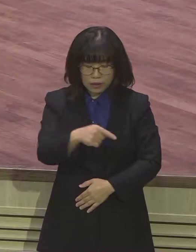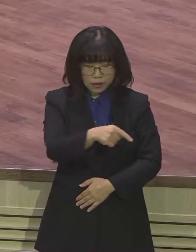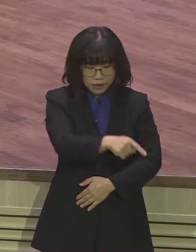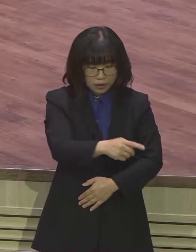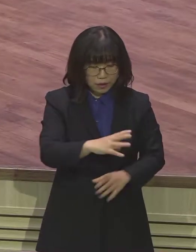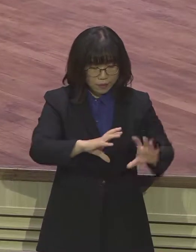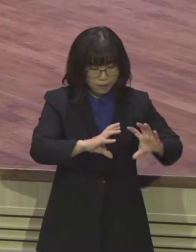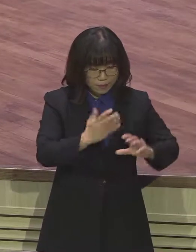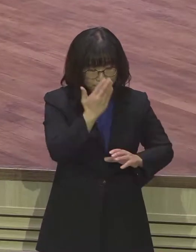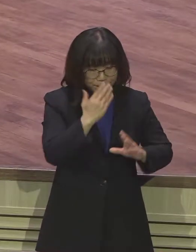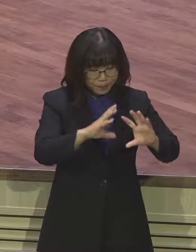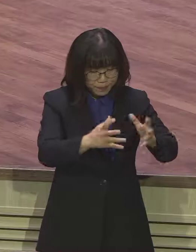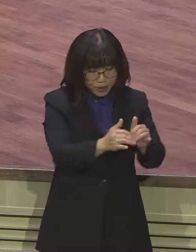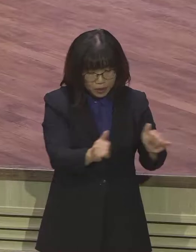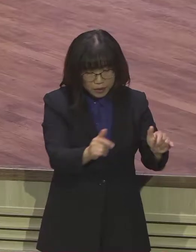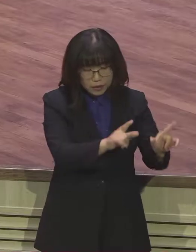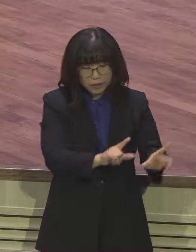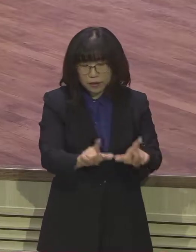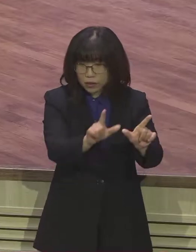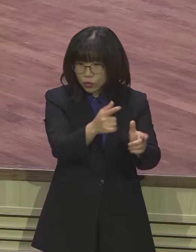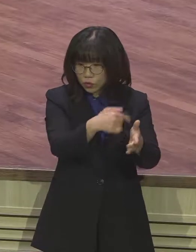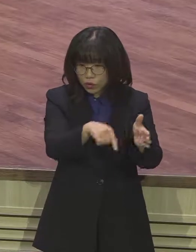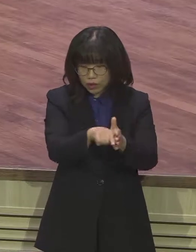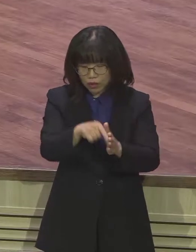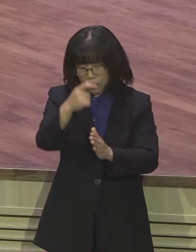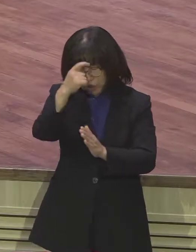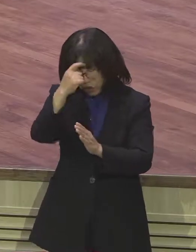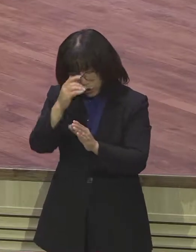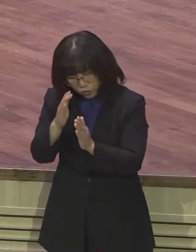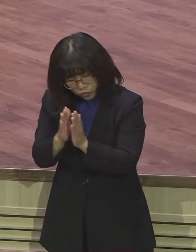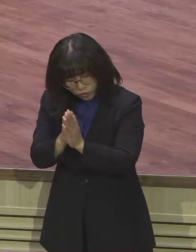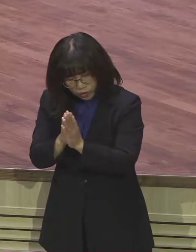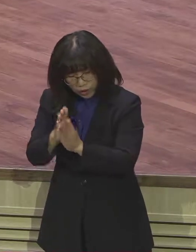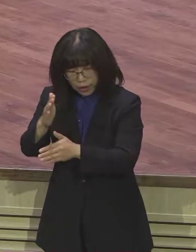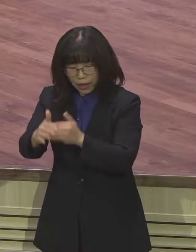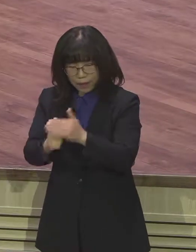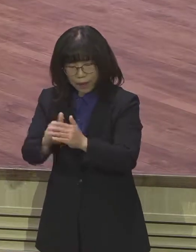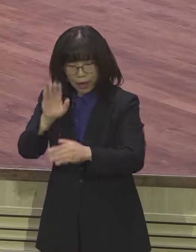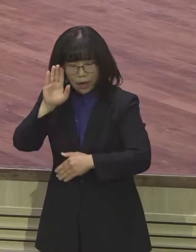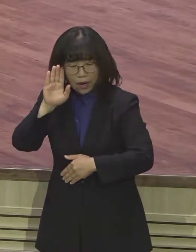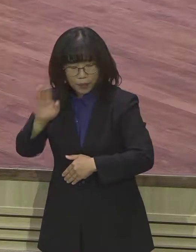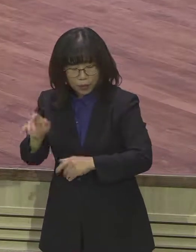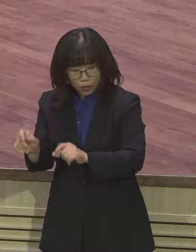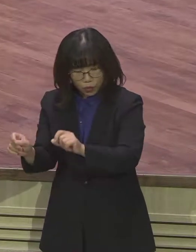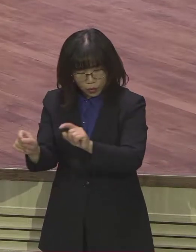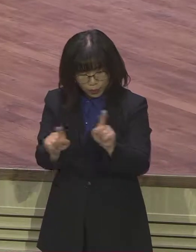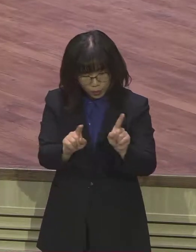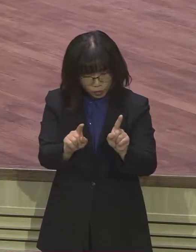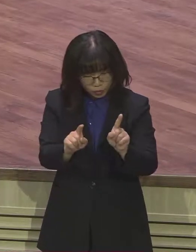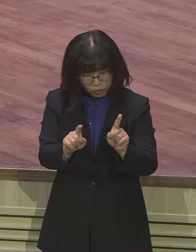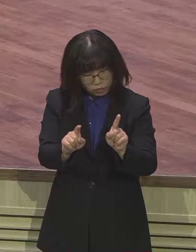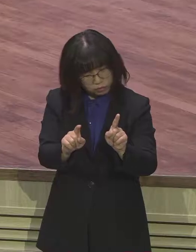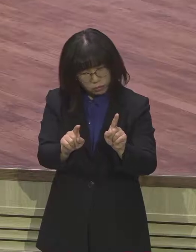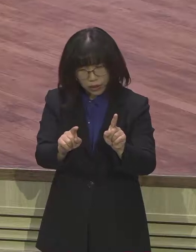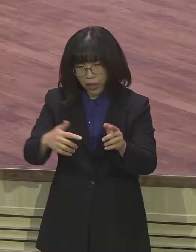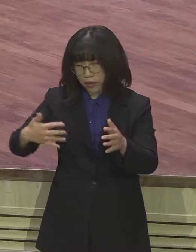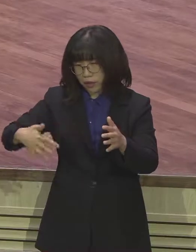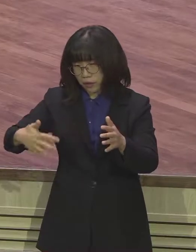또한 하나님 역시 뜻을 돌이키겠다는 어떤 암시적인 말씀도 전혀 나타나지 않고 있습니다. 왜